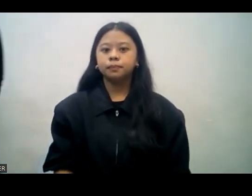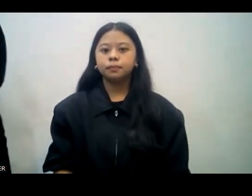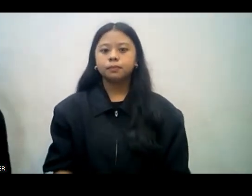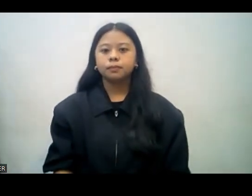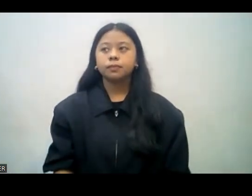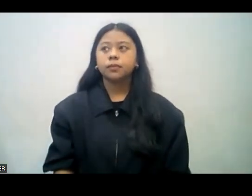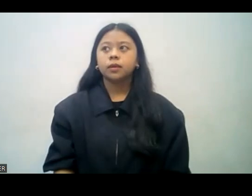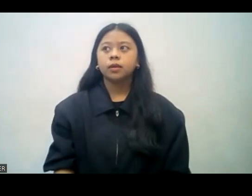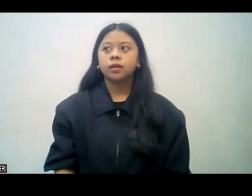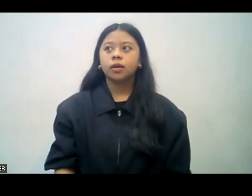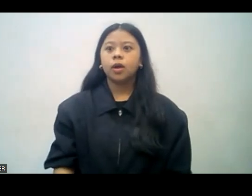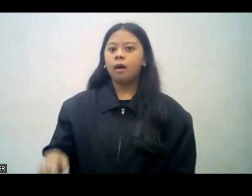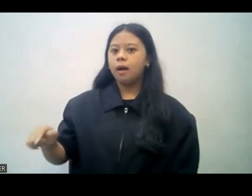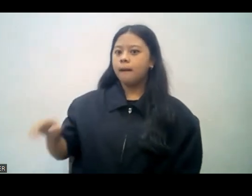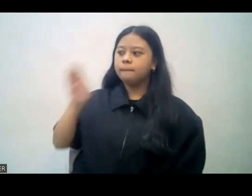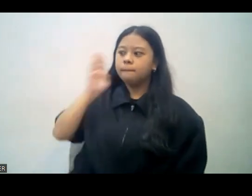advice.